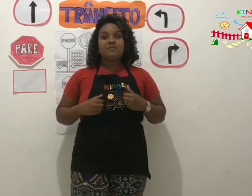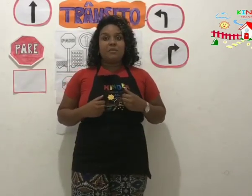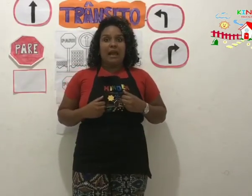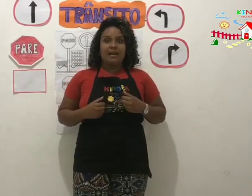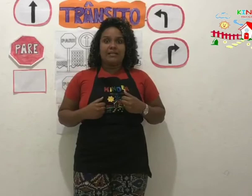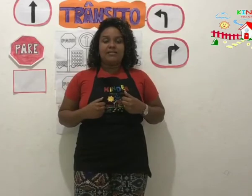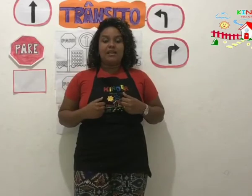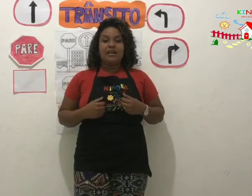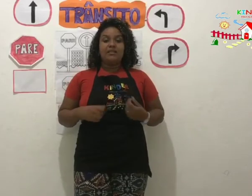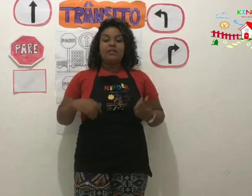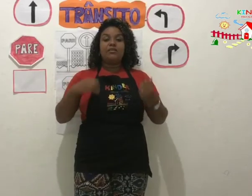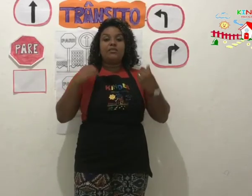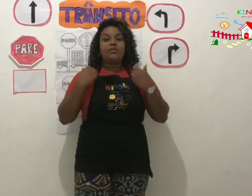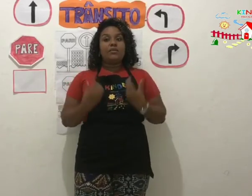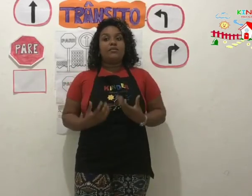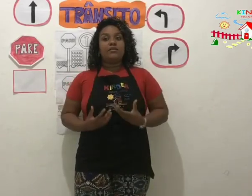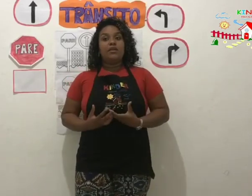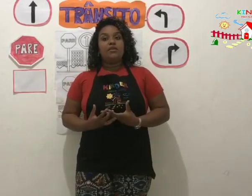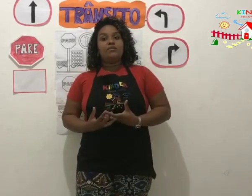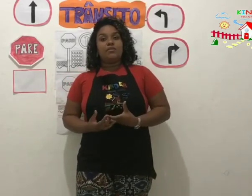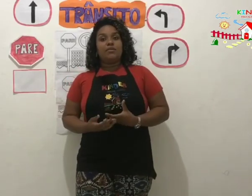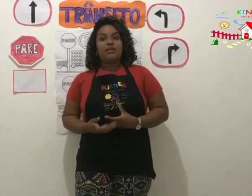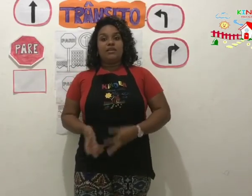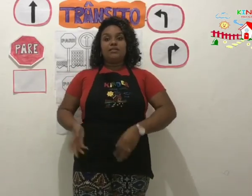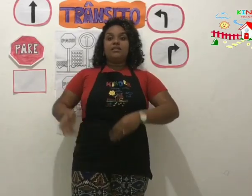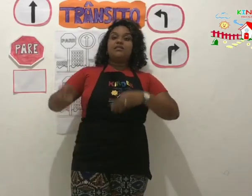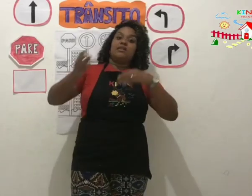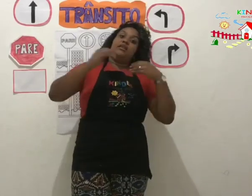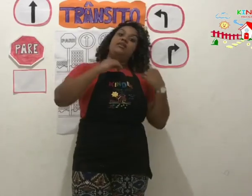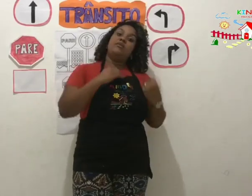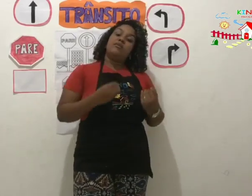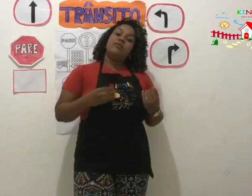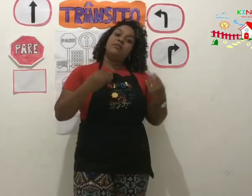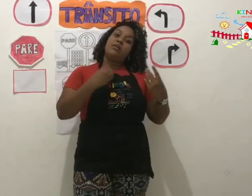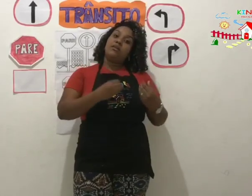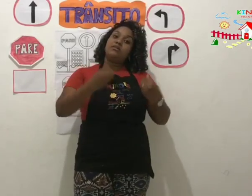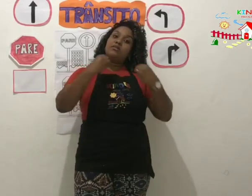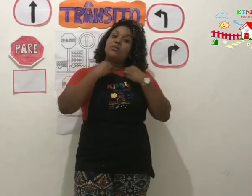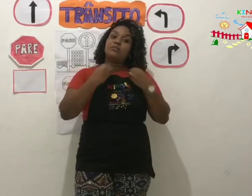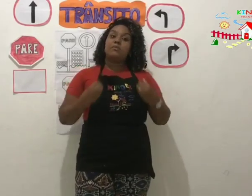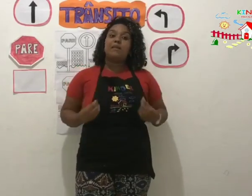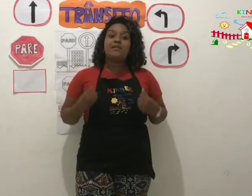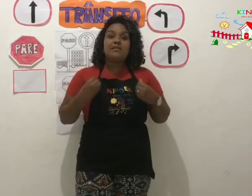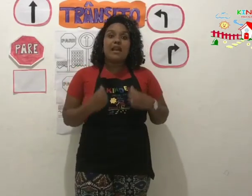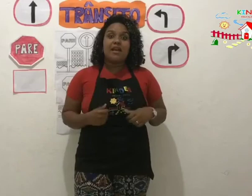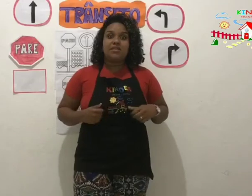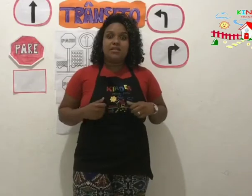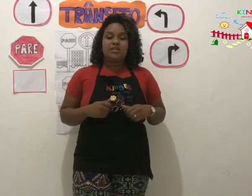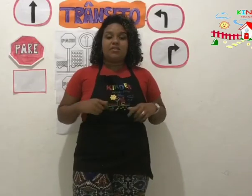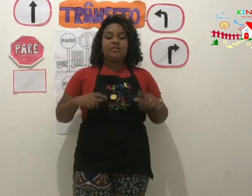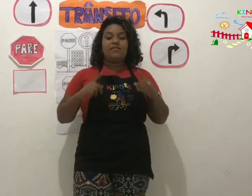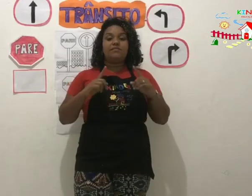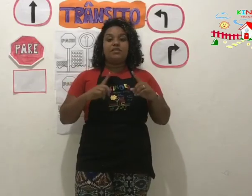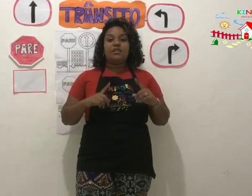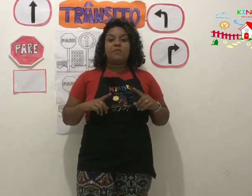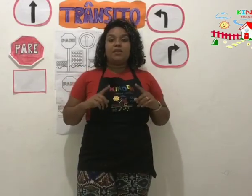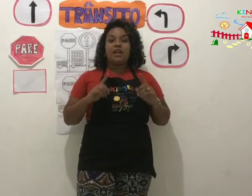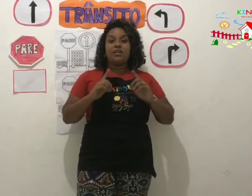placas, tanto quanto os motoristas e quanto nós que somos pedestres. Nós devemos respeitar